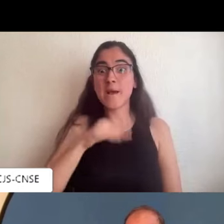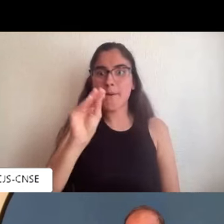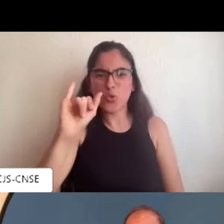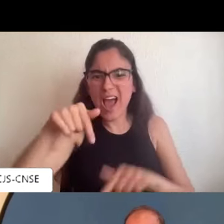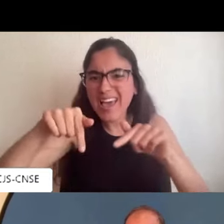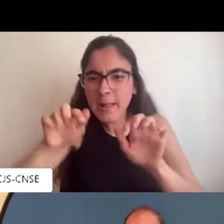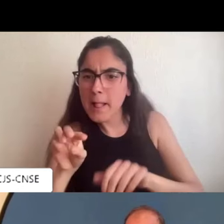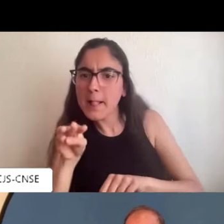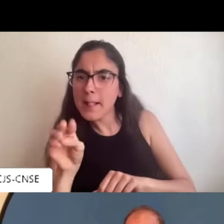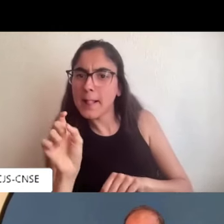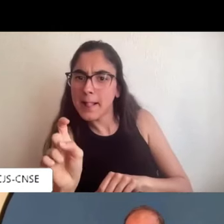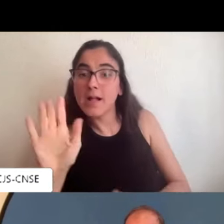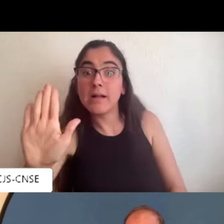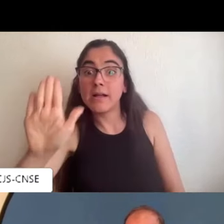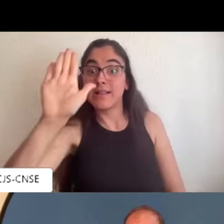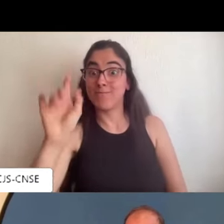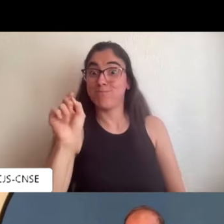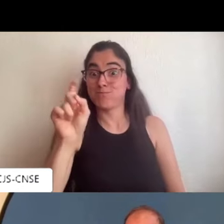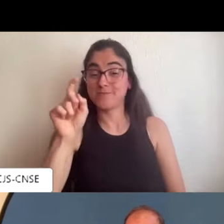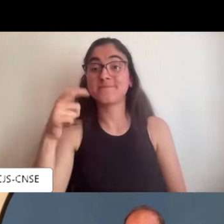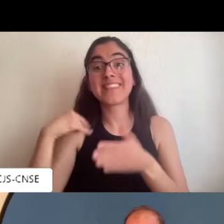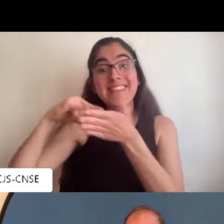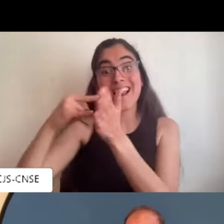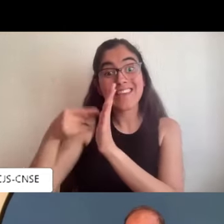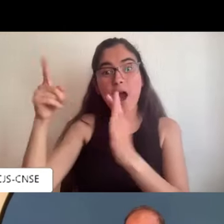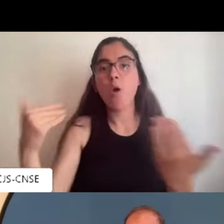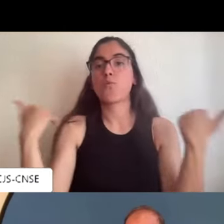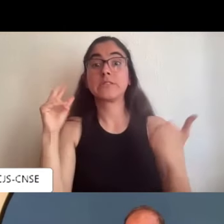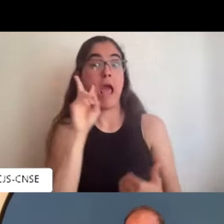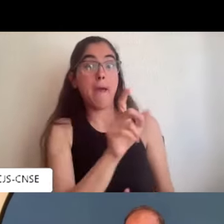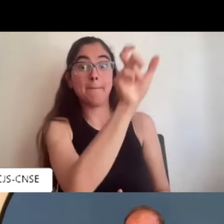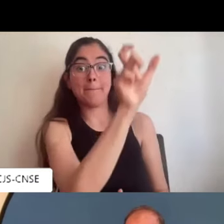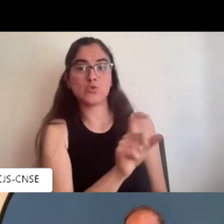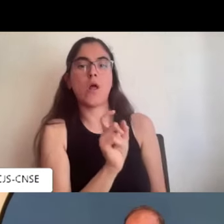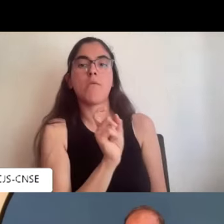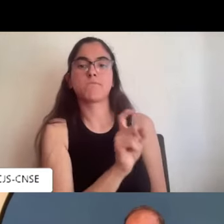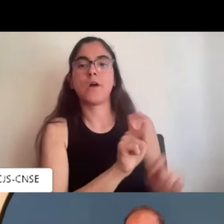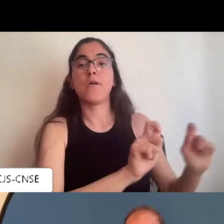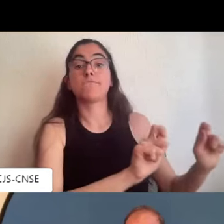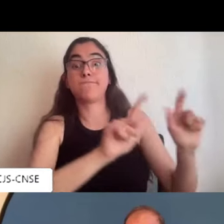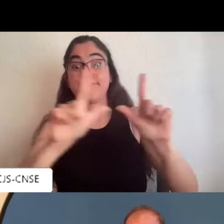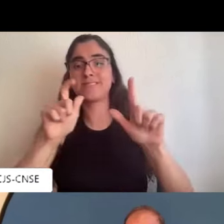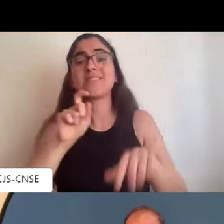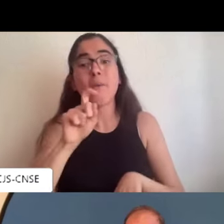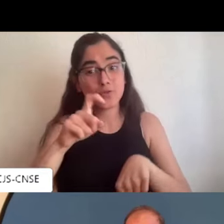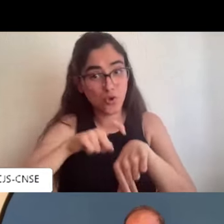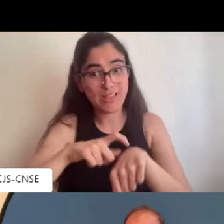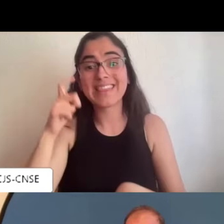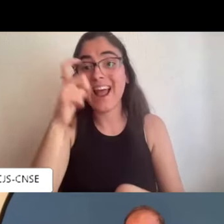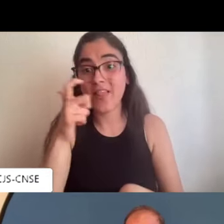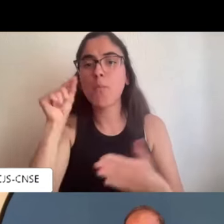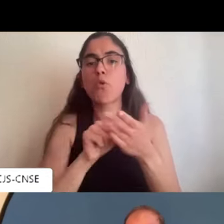pues directamente las personas que estéis interesadas en realizar una pregunta podéis subir